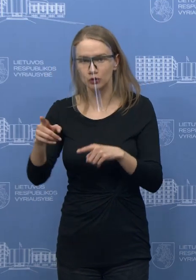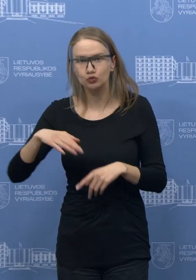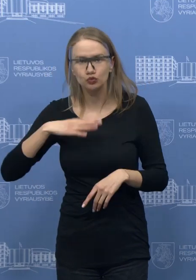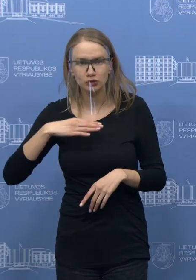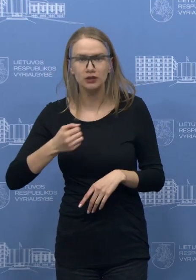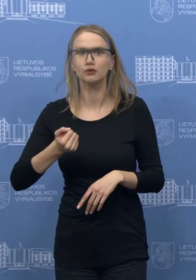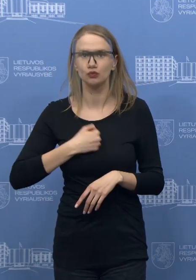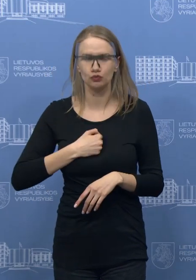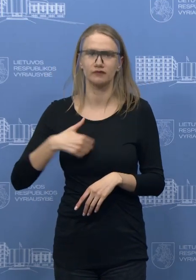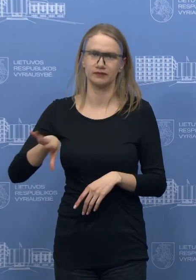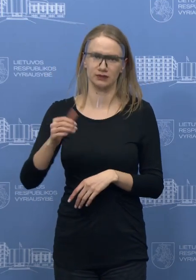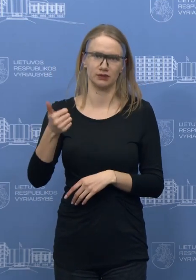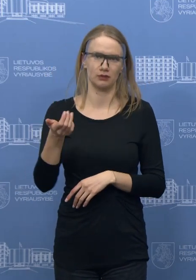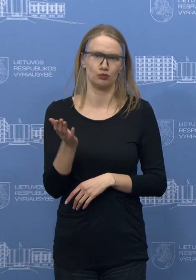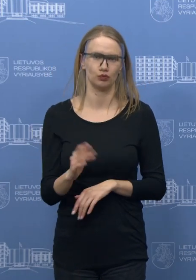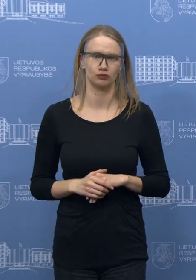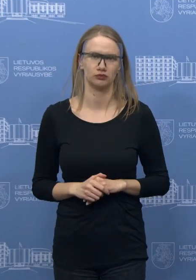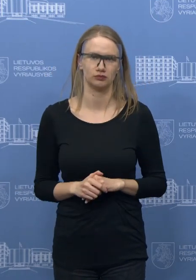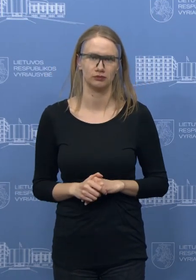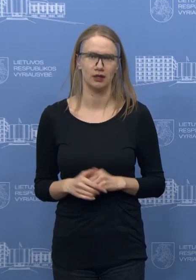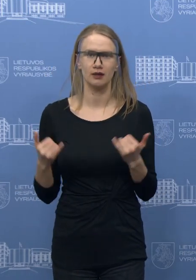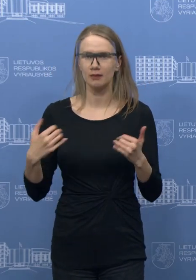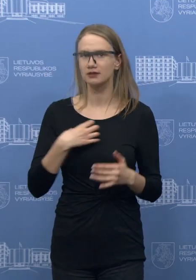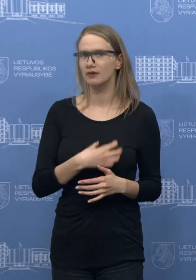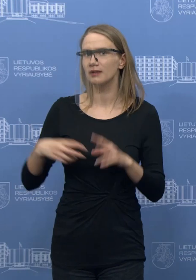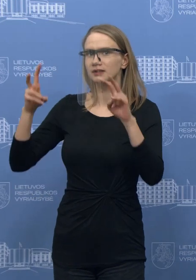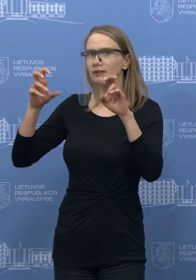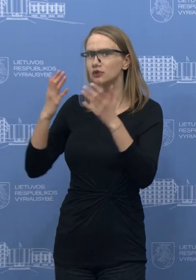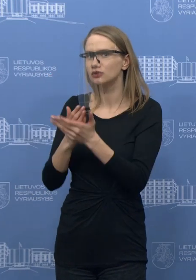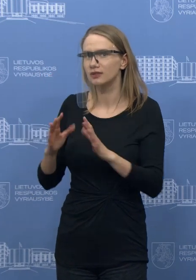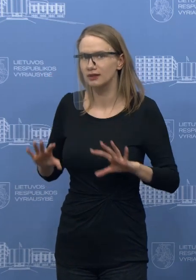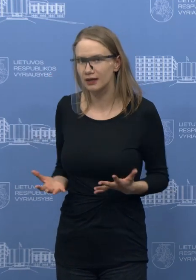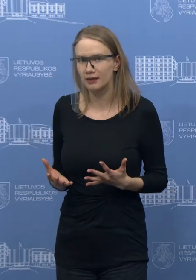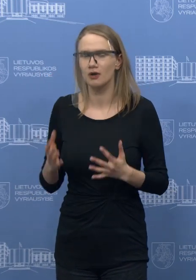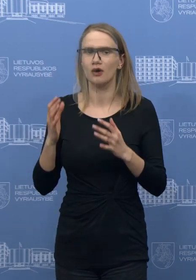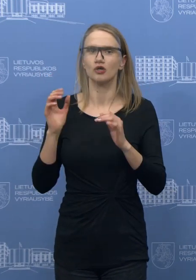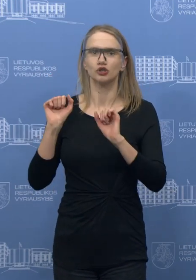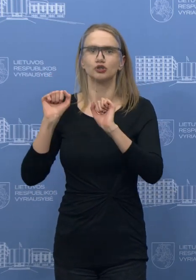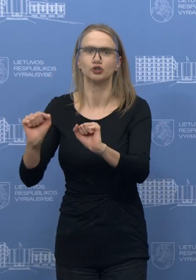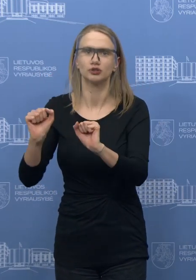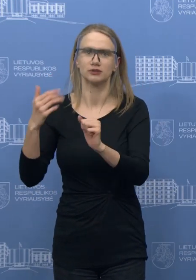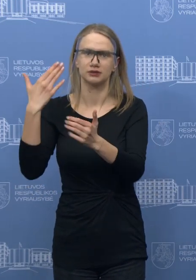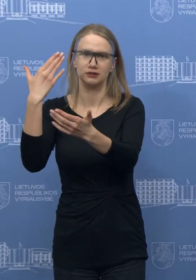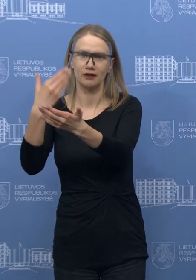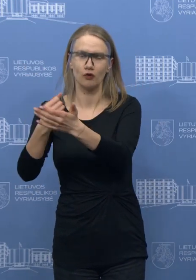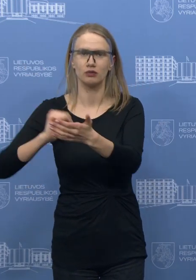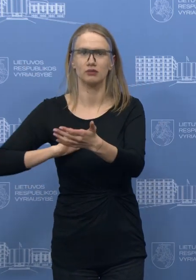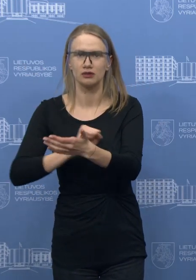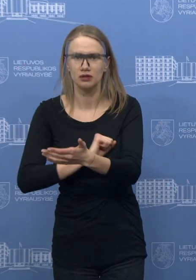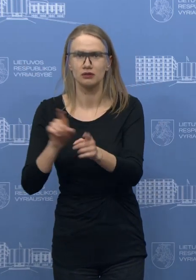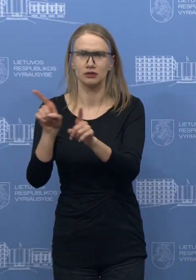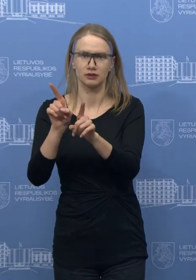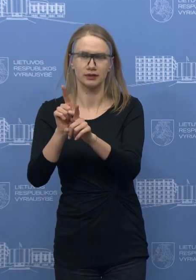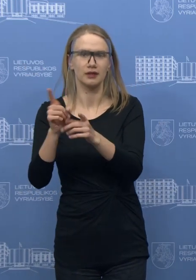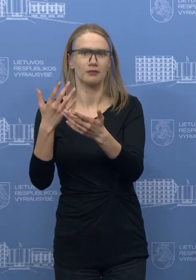pakankamai turi, nematau tikrai prasmės naudoti jas, pažiūrėjant, bet kokią elementarią logiką, tikrai elementarią